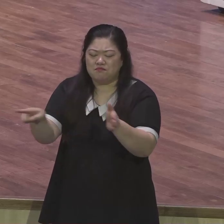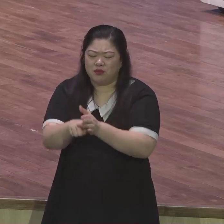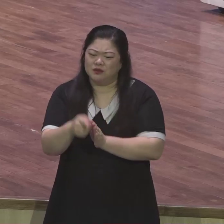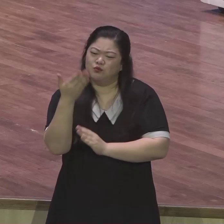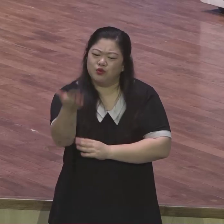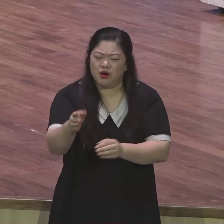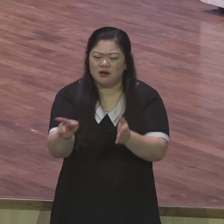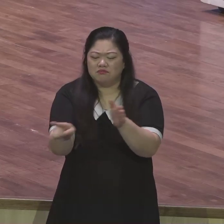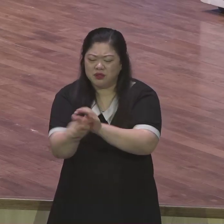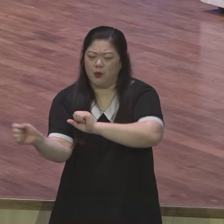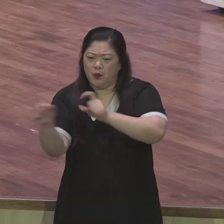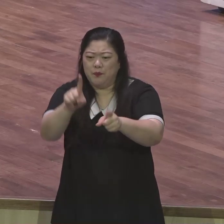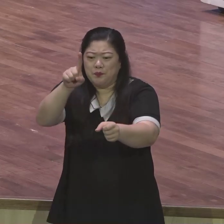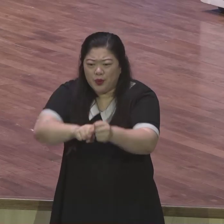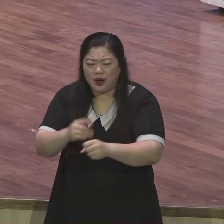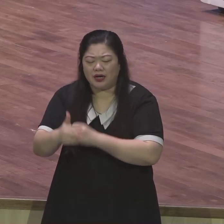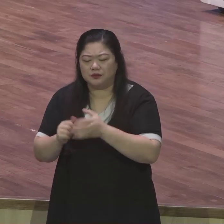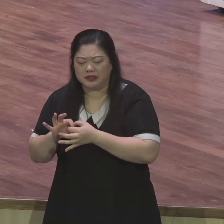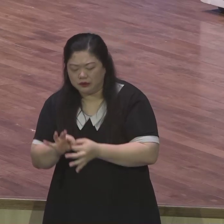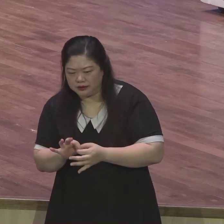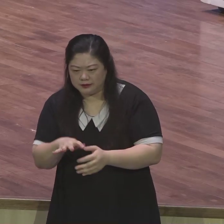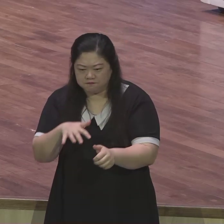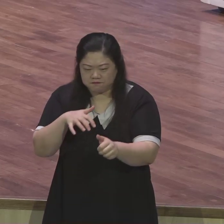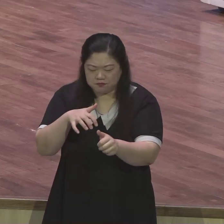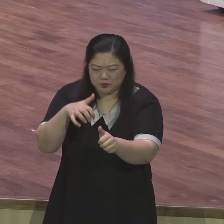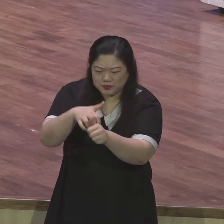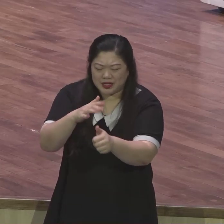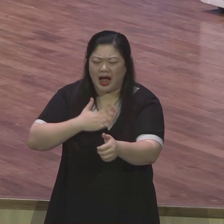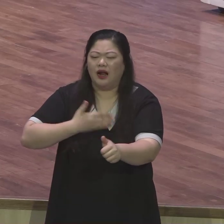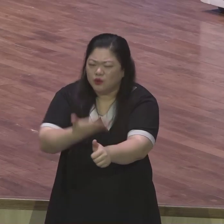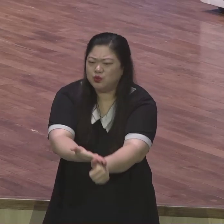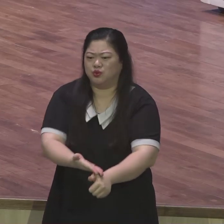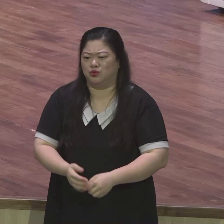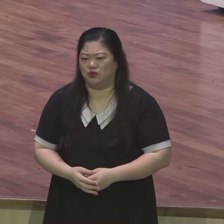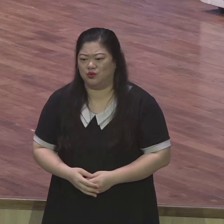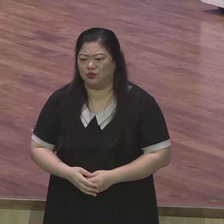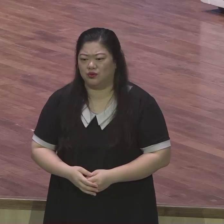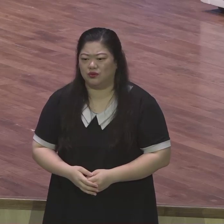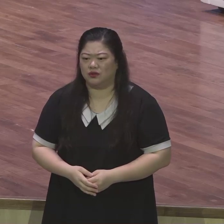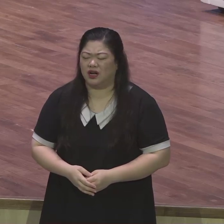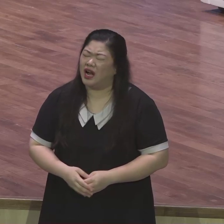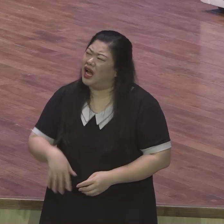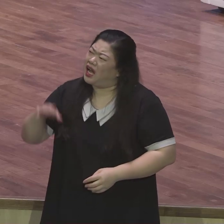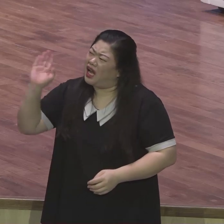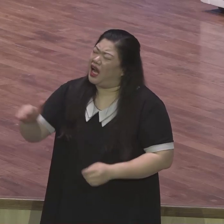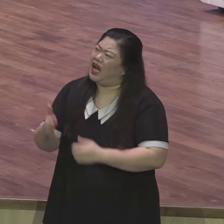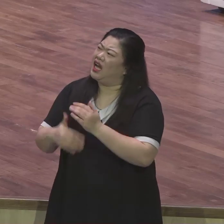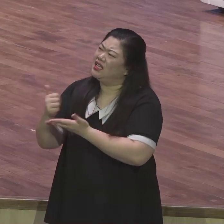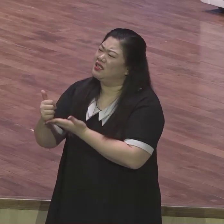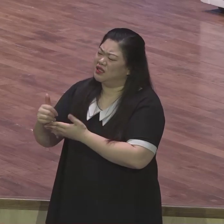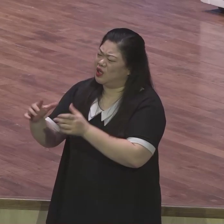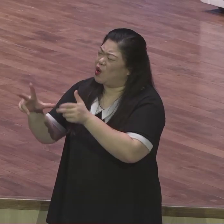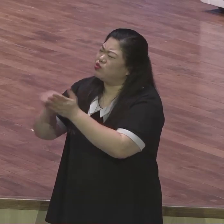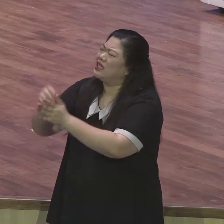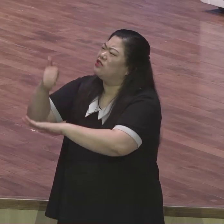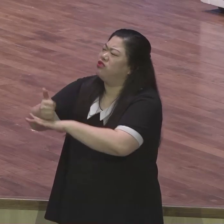축복된 계획이에요 아 나 지금 할 일이 많은데 나 바쁜데 왜 이런 문제 주시나 아닙니다 내가